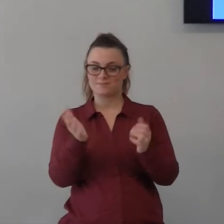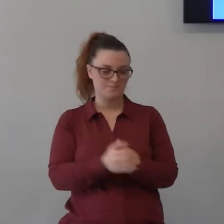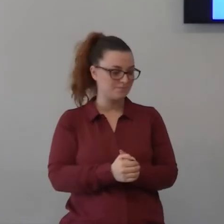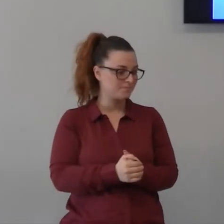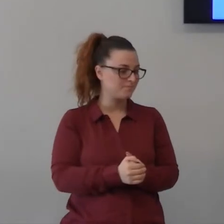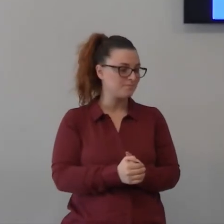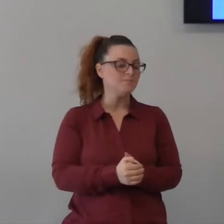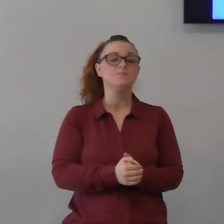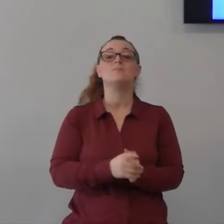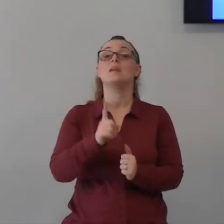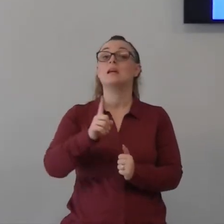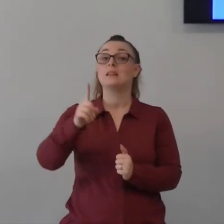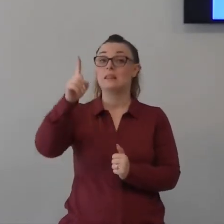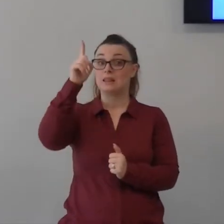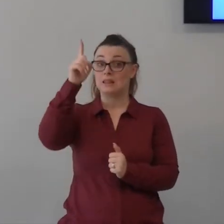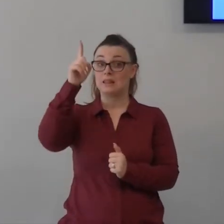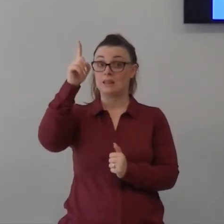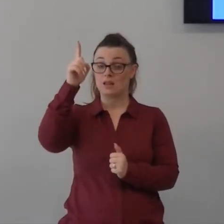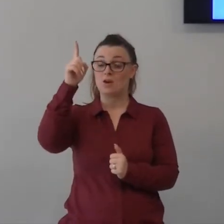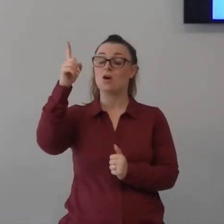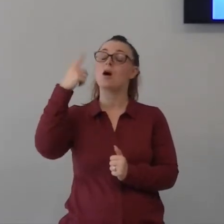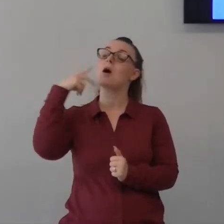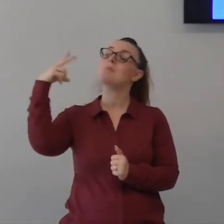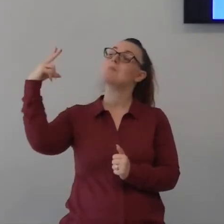Dio sussurra nei nostri piaceri